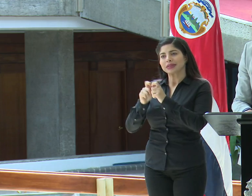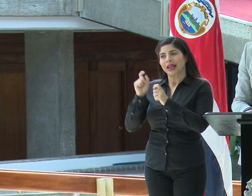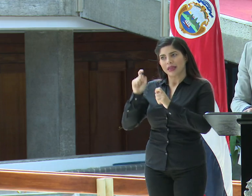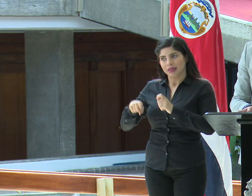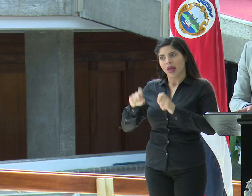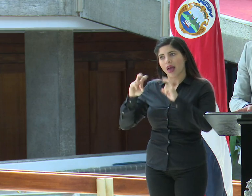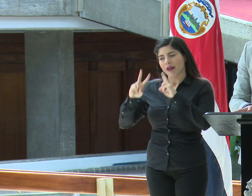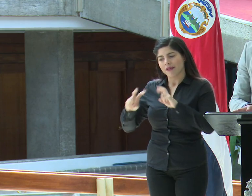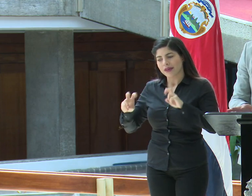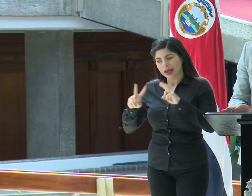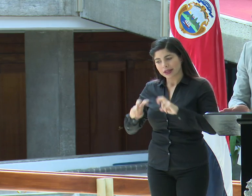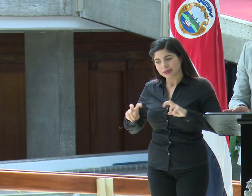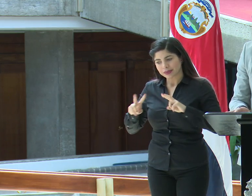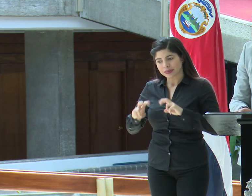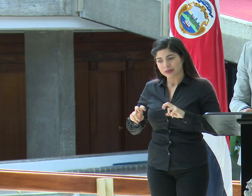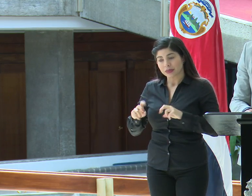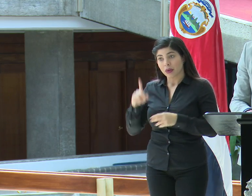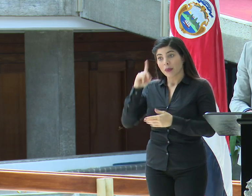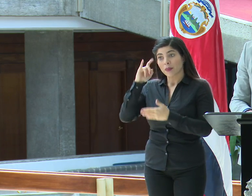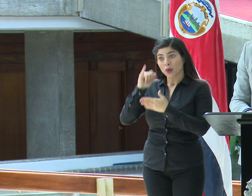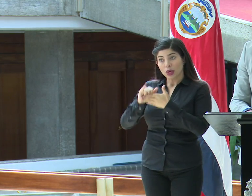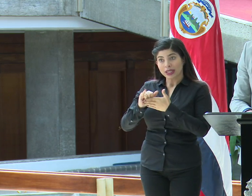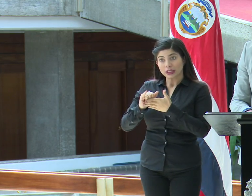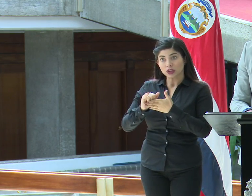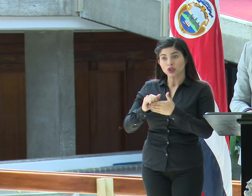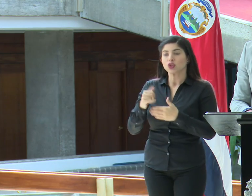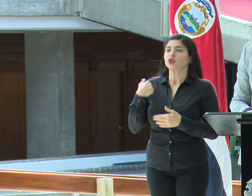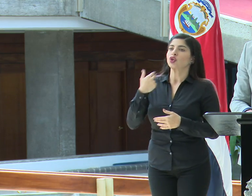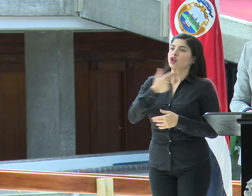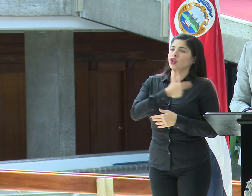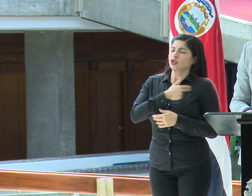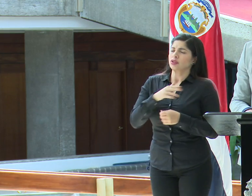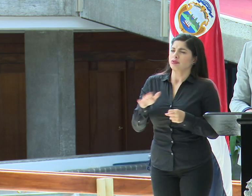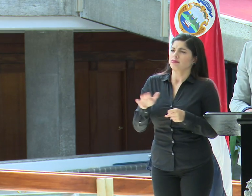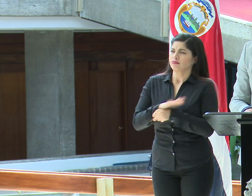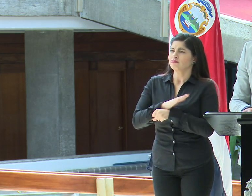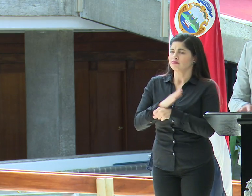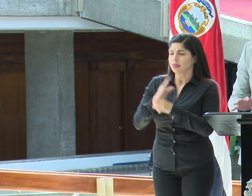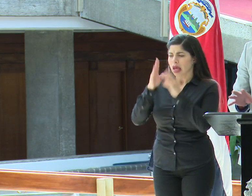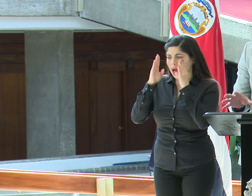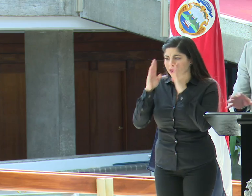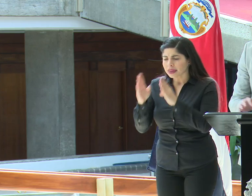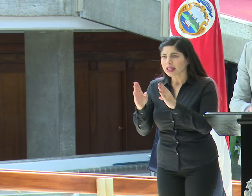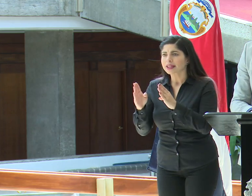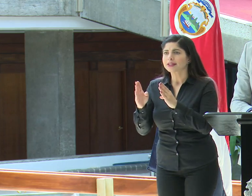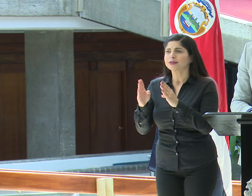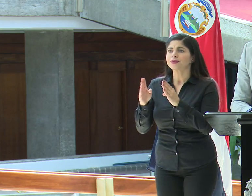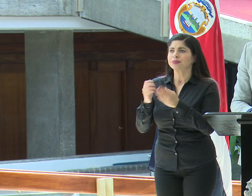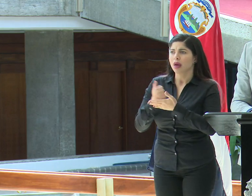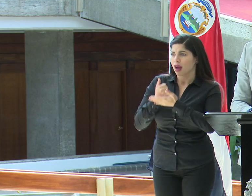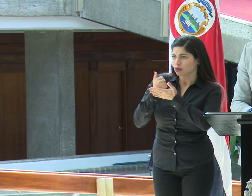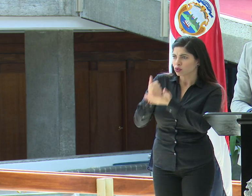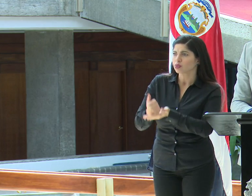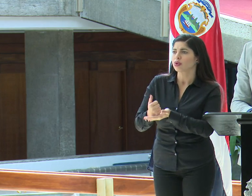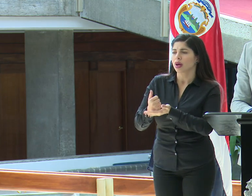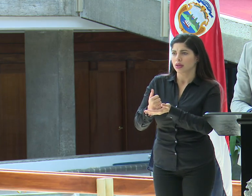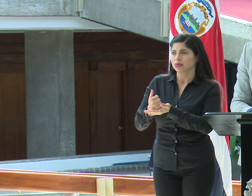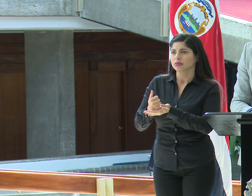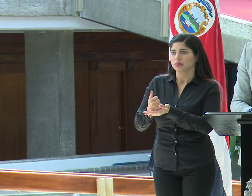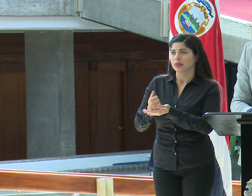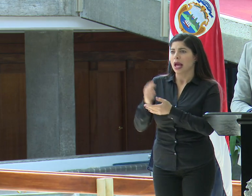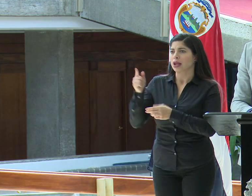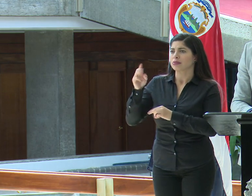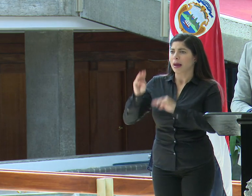analizadas. En ese sentido, pues nosotros estamos completamente anuentes a ayudar a los